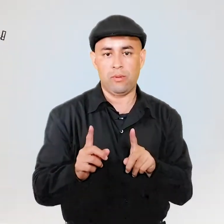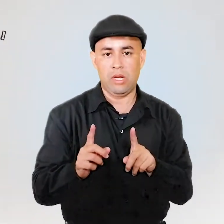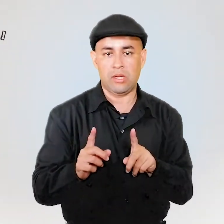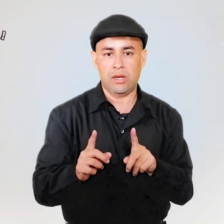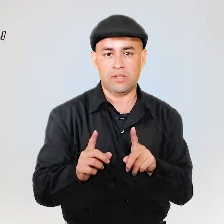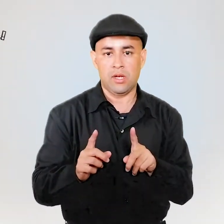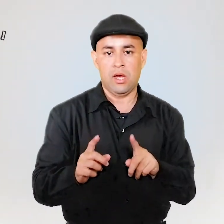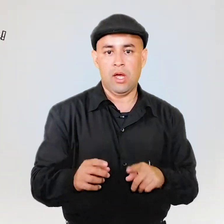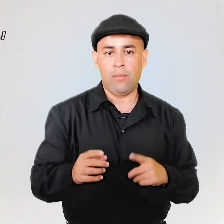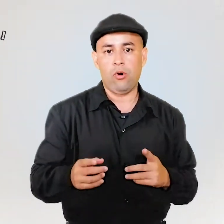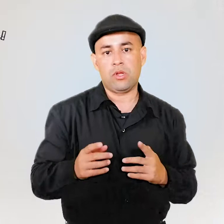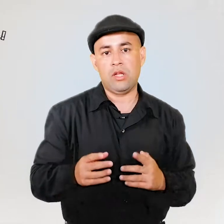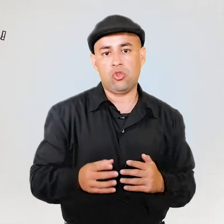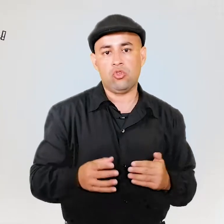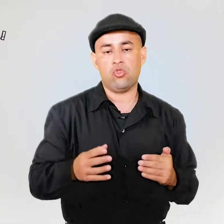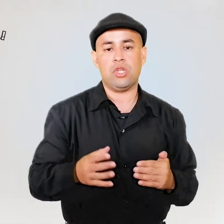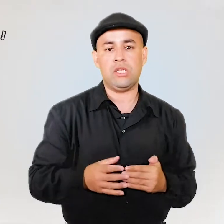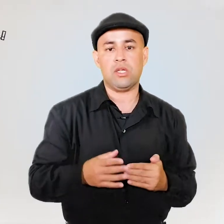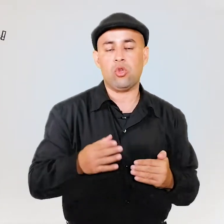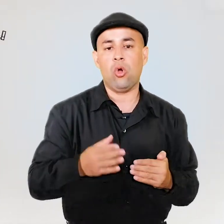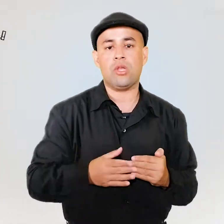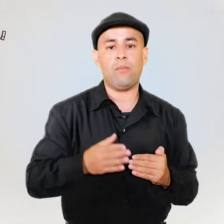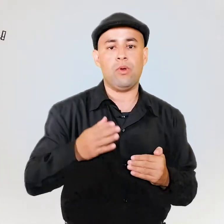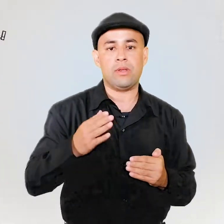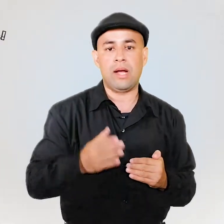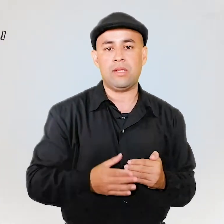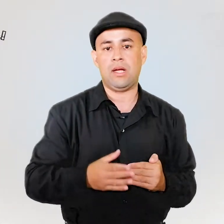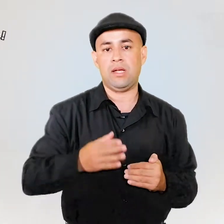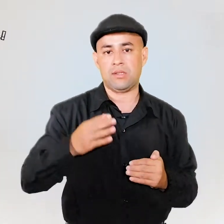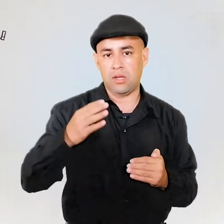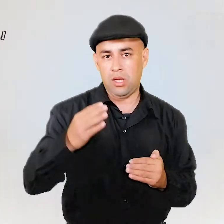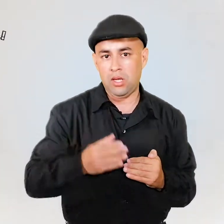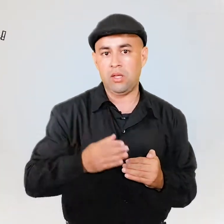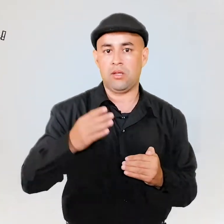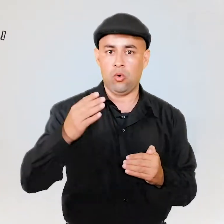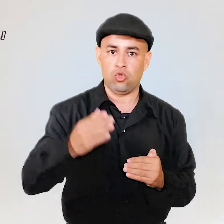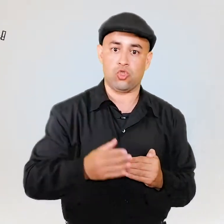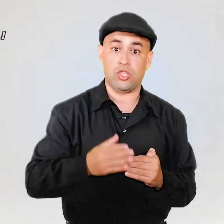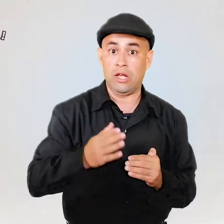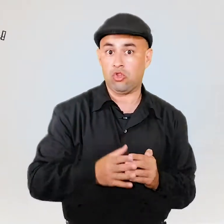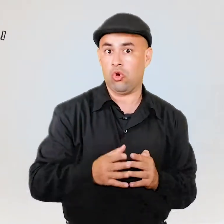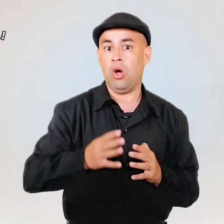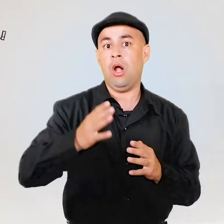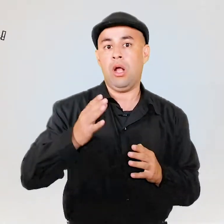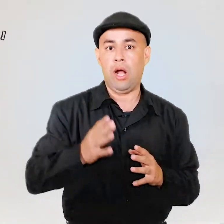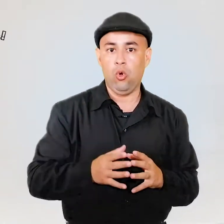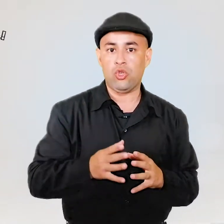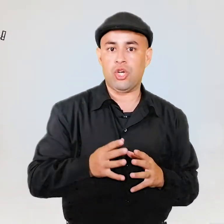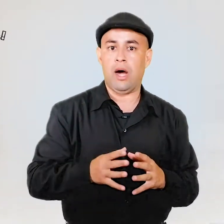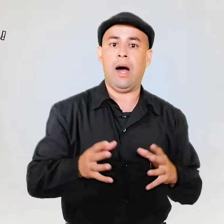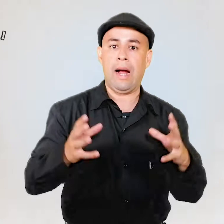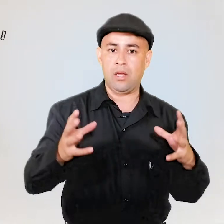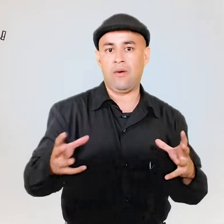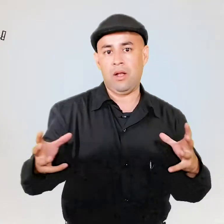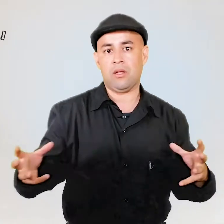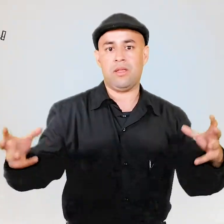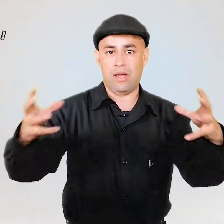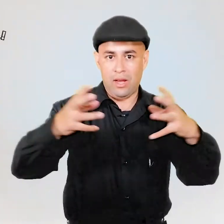normas militares, y por lo tanto se utiliza todo tipo de tácticas y de usos, tanto la lucha a nivel de